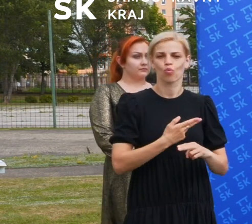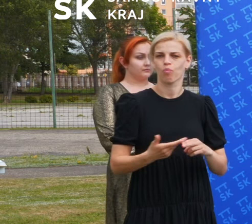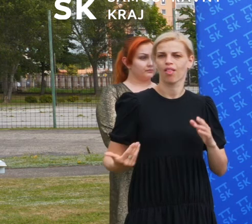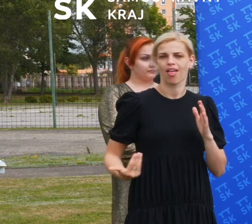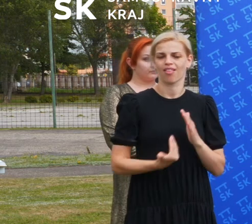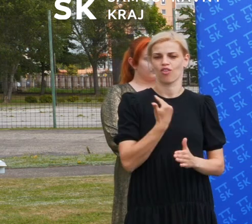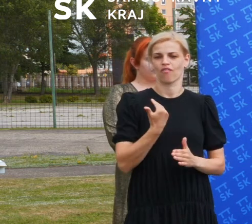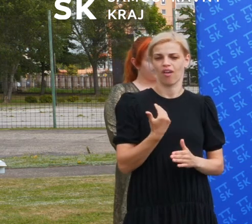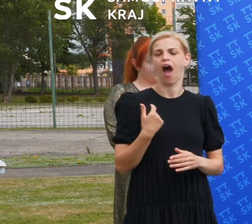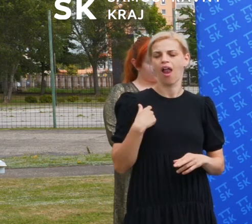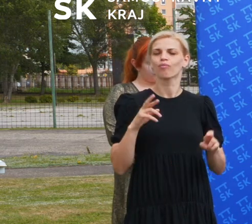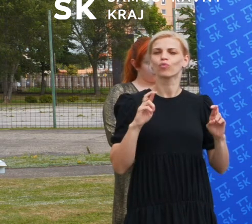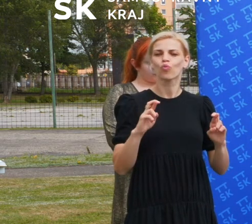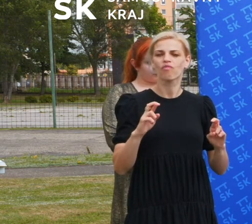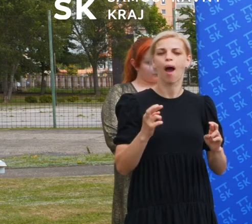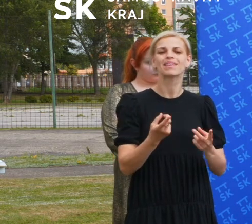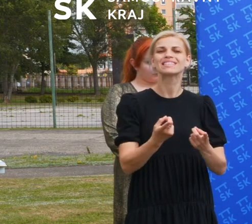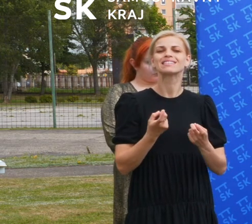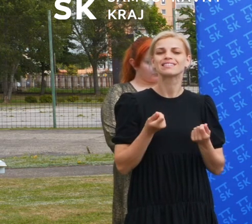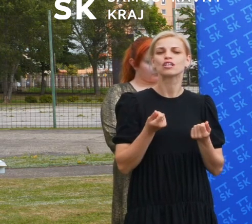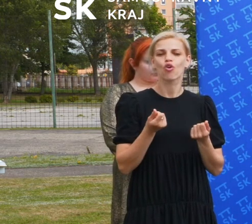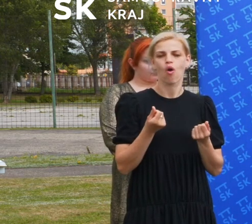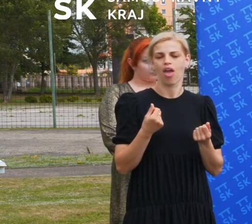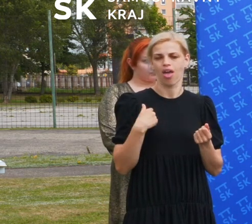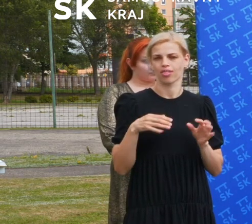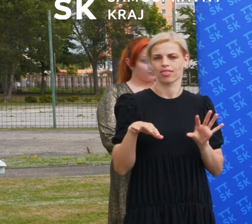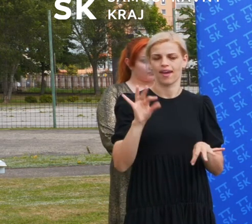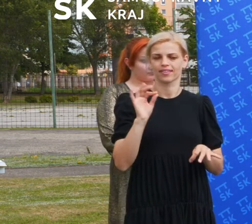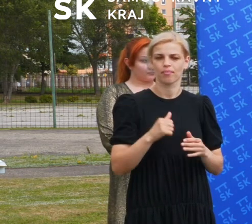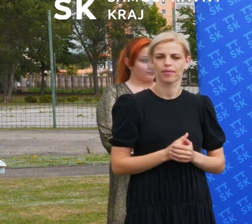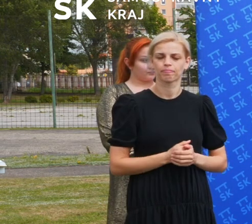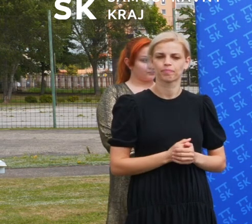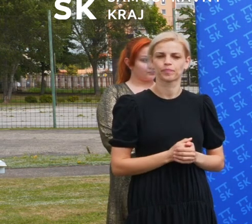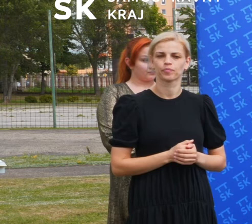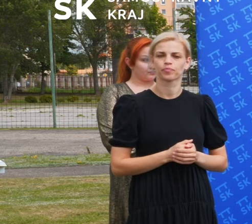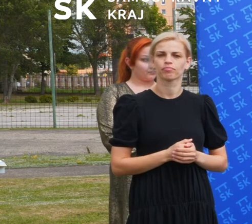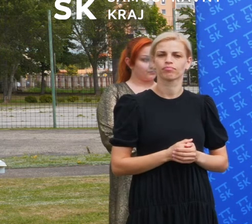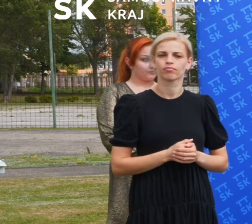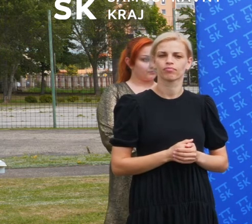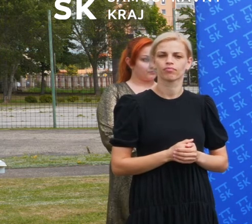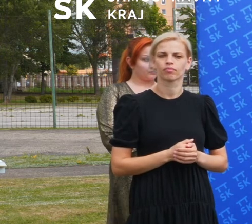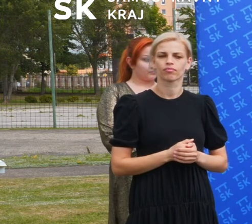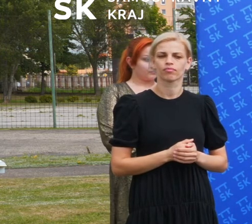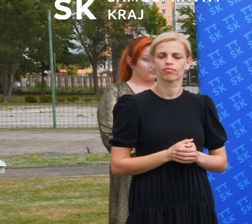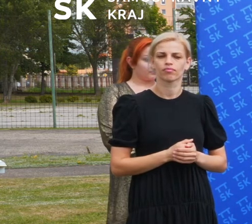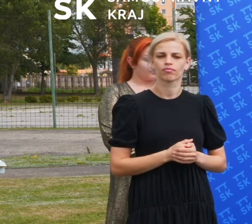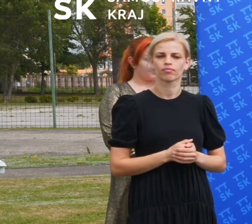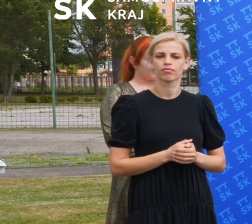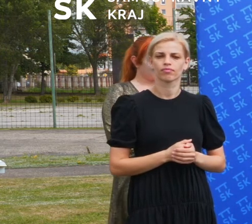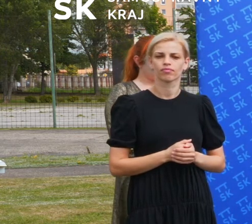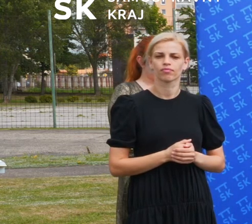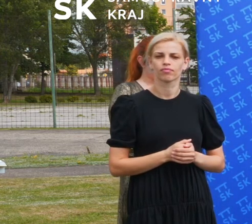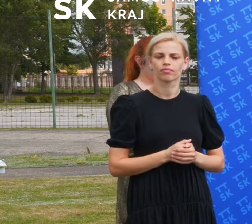nájdeme. Myslím si, že je to projekt, ktorý presahuje moje, neviem, či